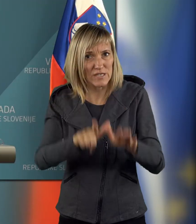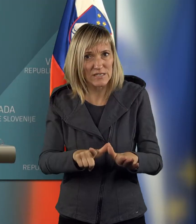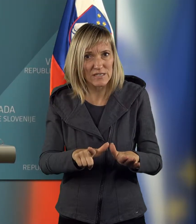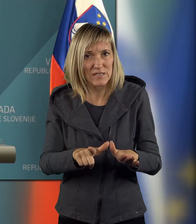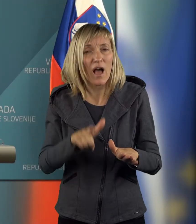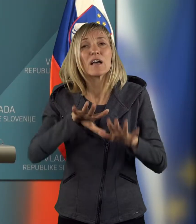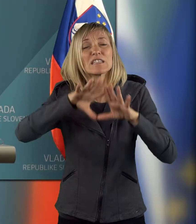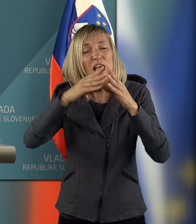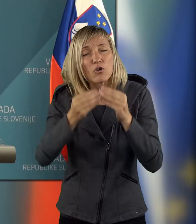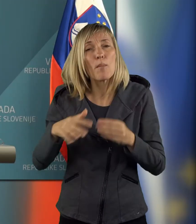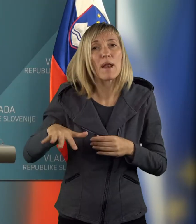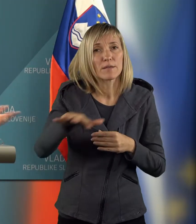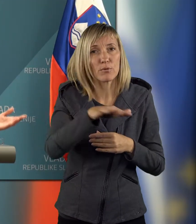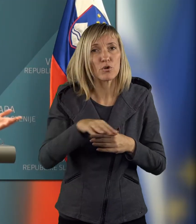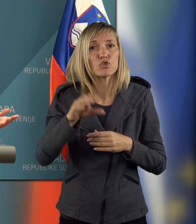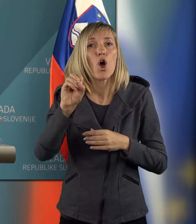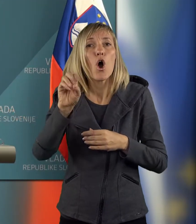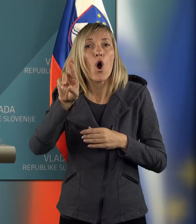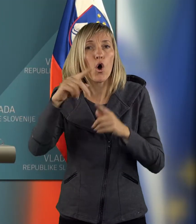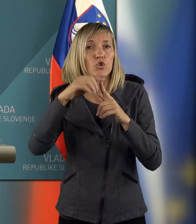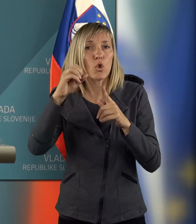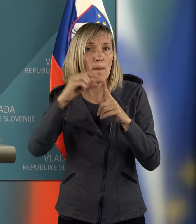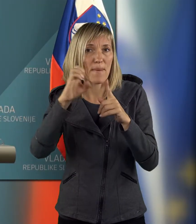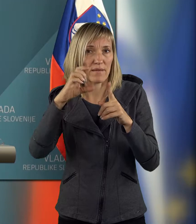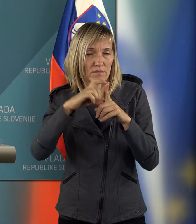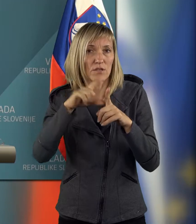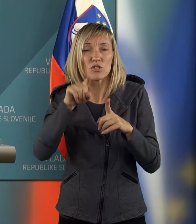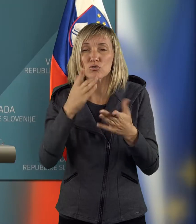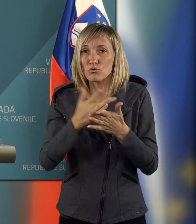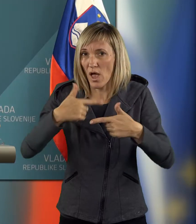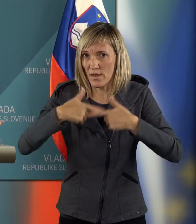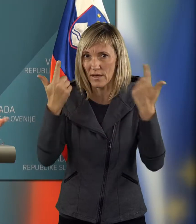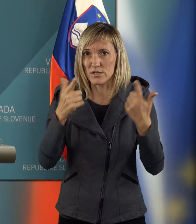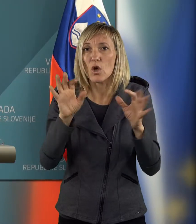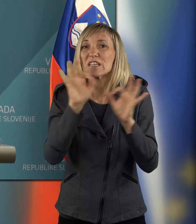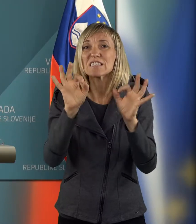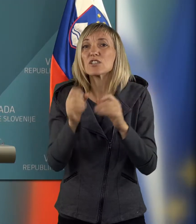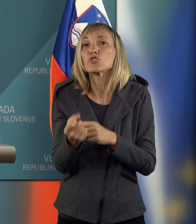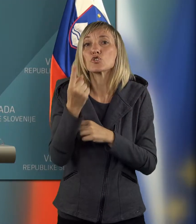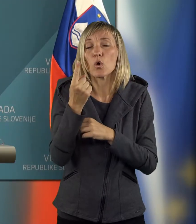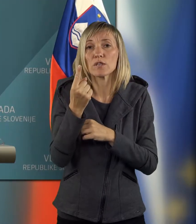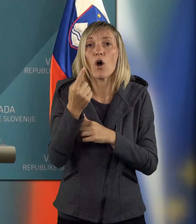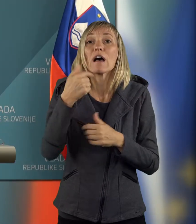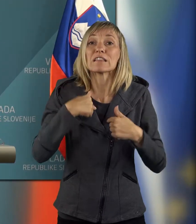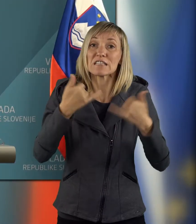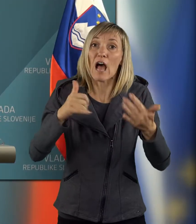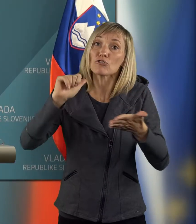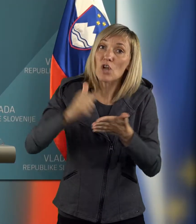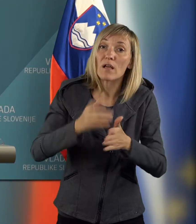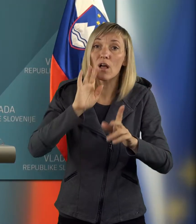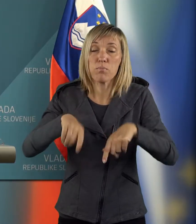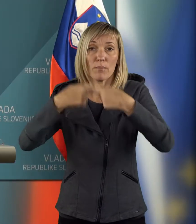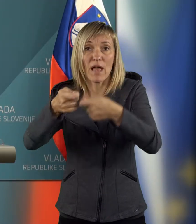celotno področje ortopedije. Torej, že po sami tej logiki ni mogli se zgoditi, da bi polje še enkrat